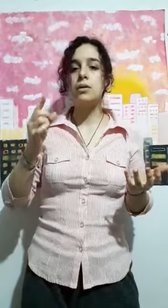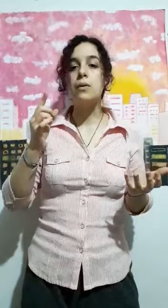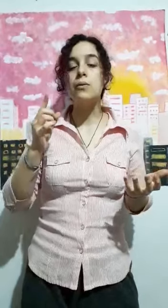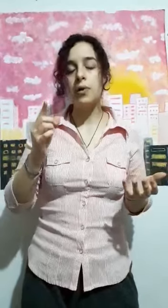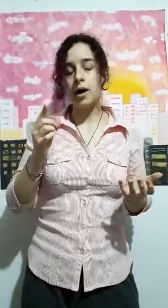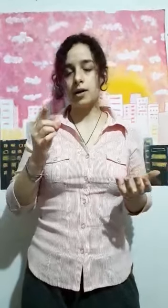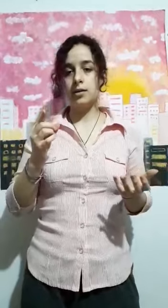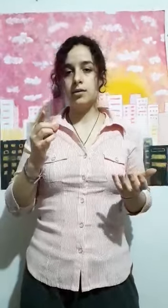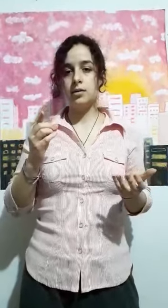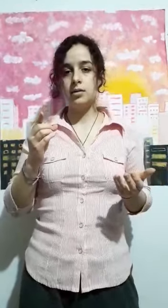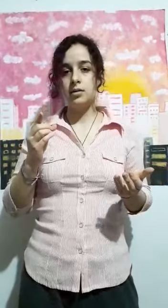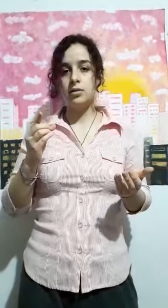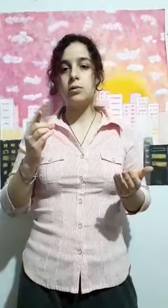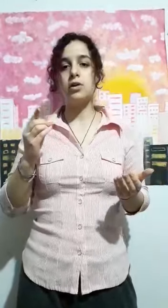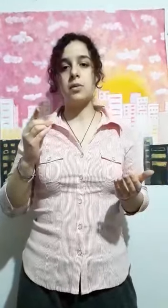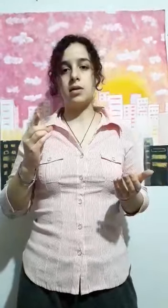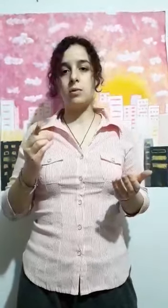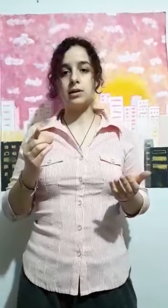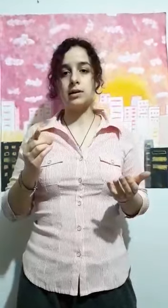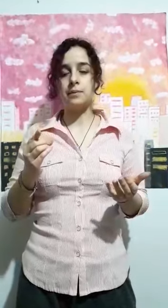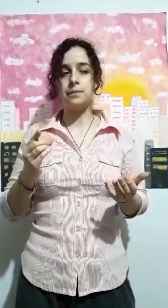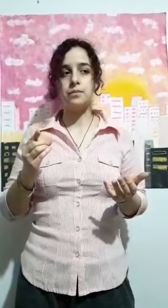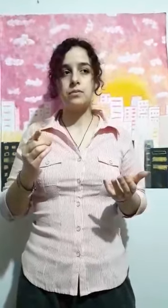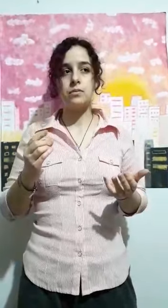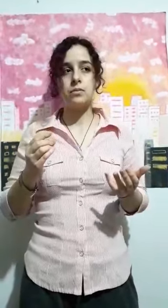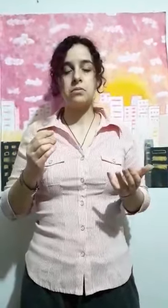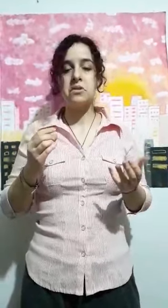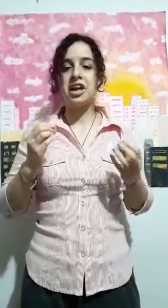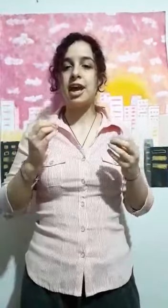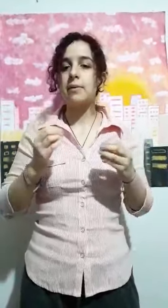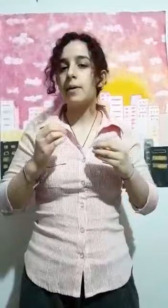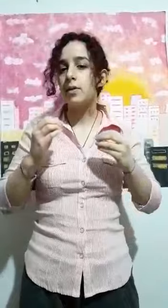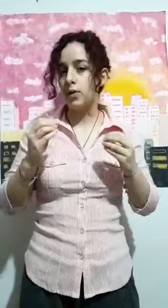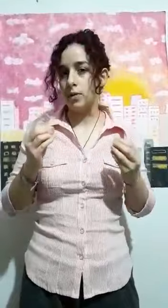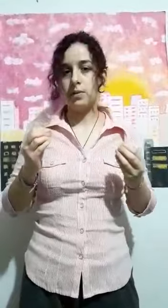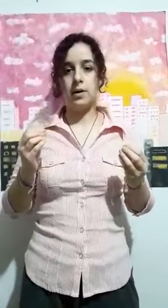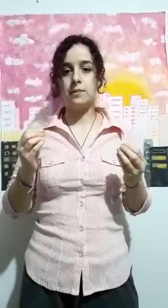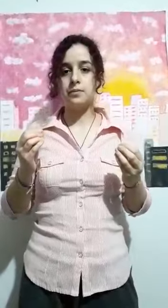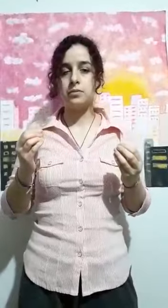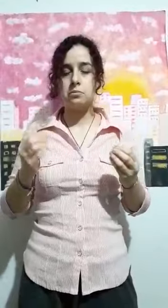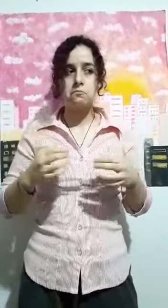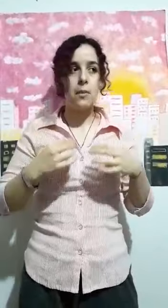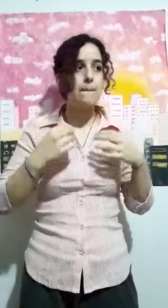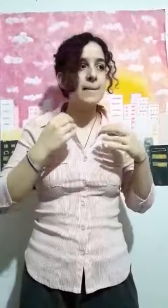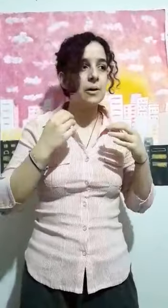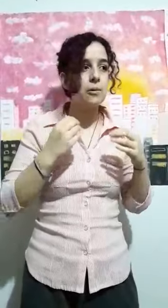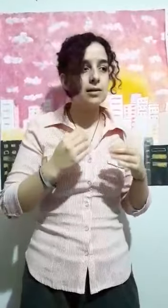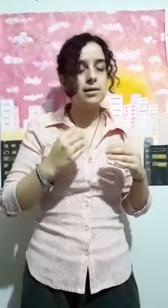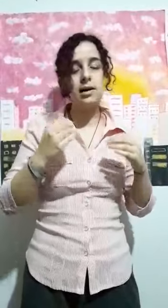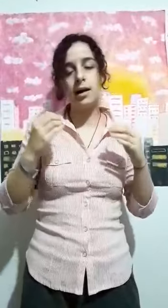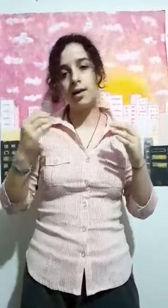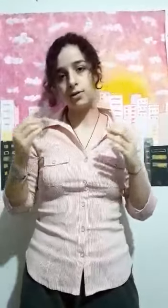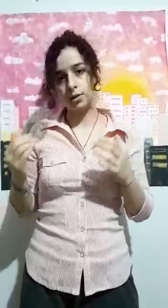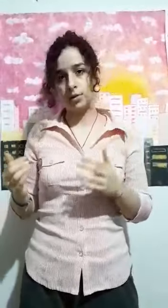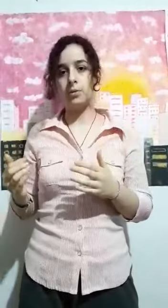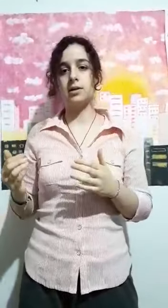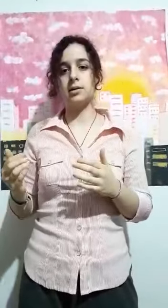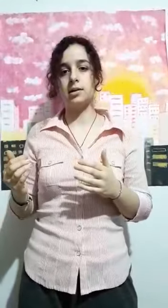Fue ahí cuando me di cuenta que viva en donde viva, me encuentre en donde me encuentre,